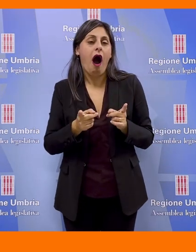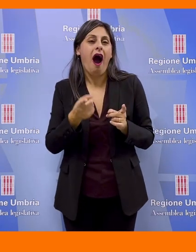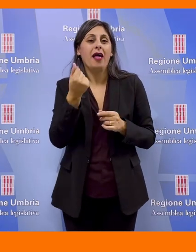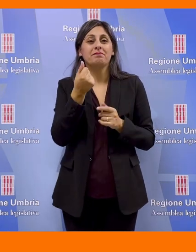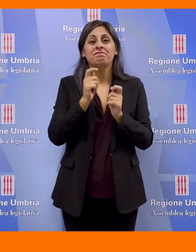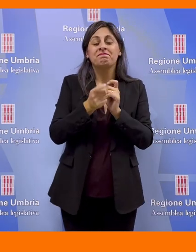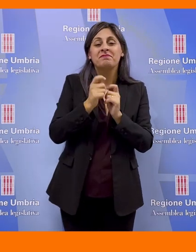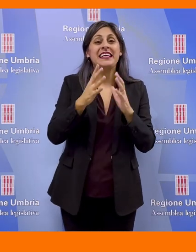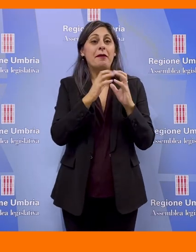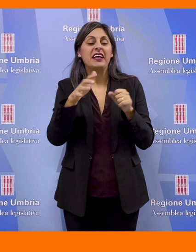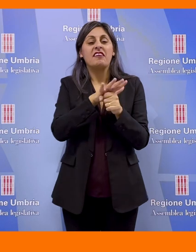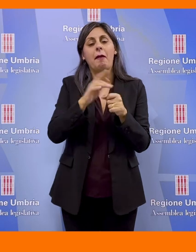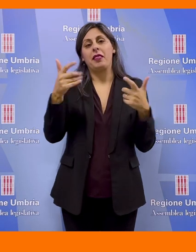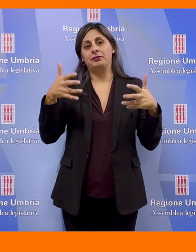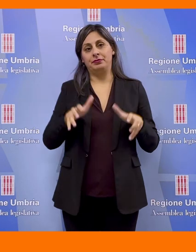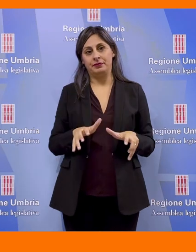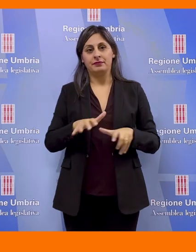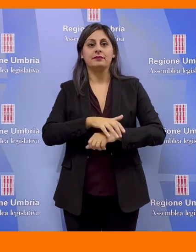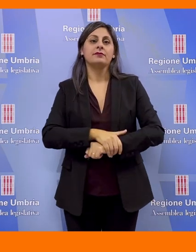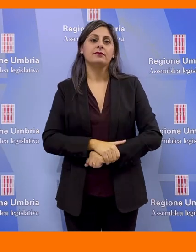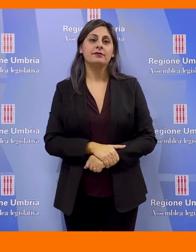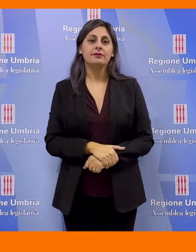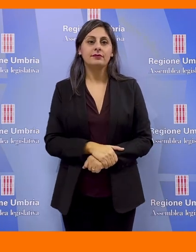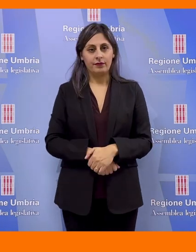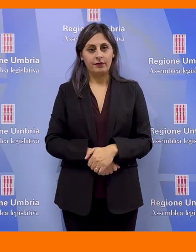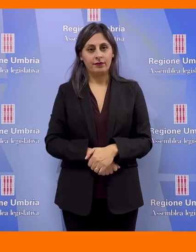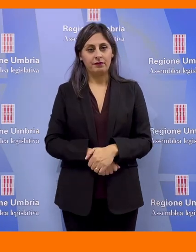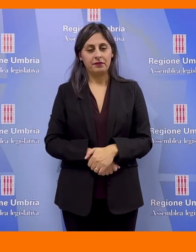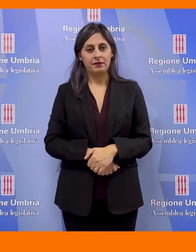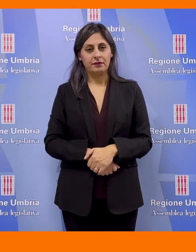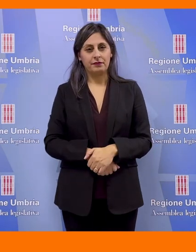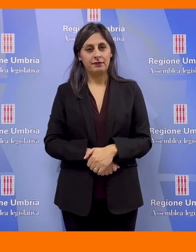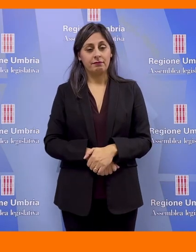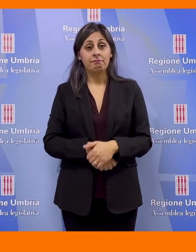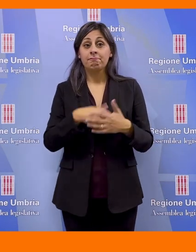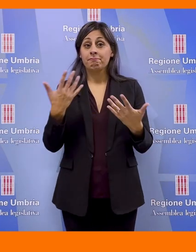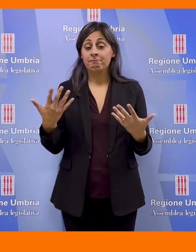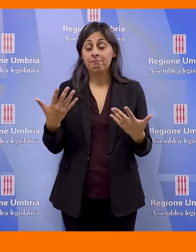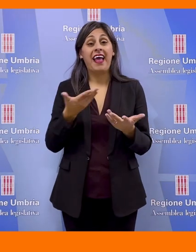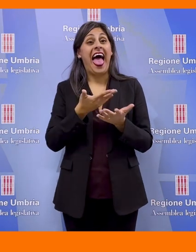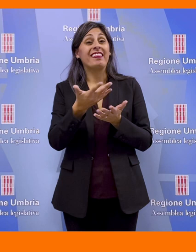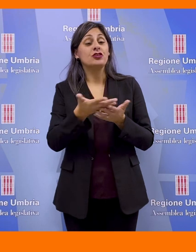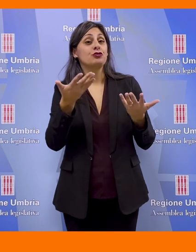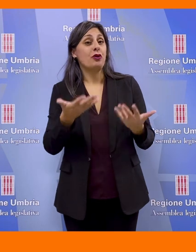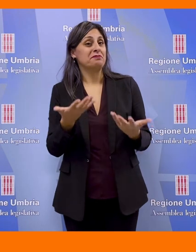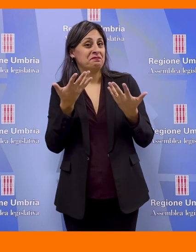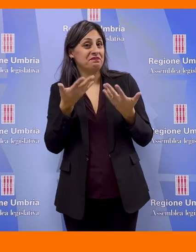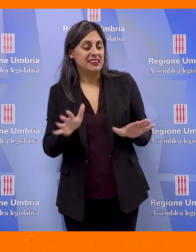di abbassare le tariffe per imprese e famiglie. Per questa edizione è tutto. Vi ricordo,